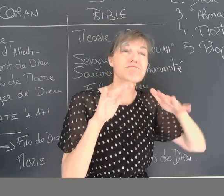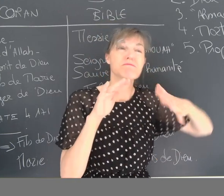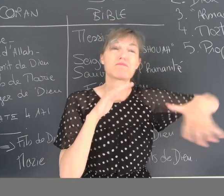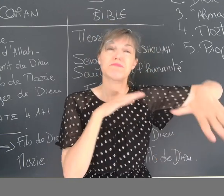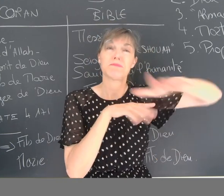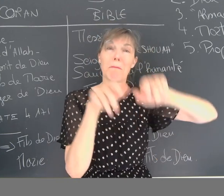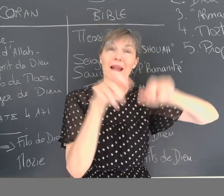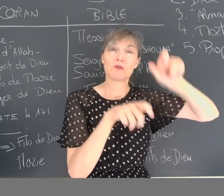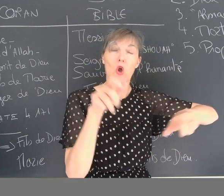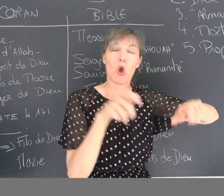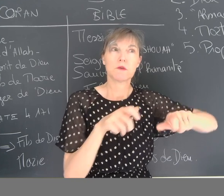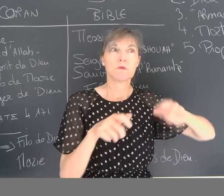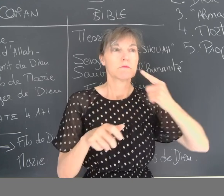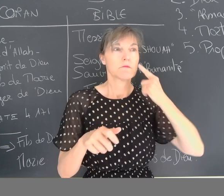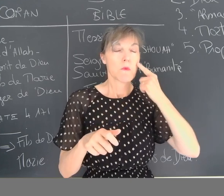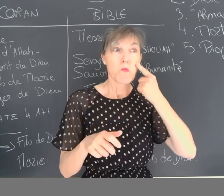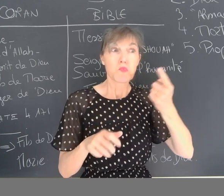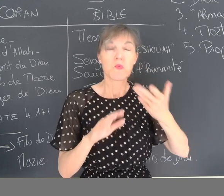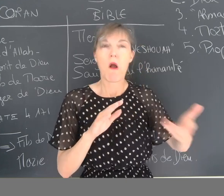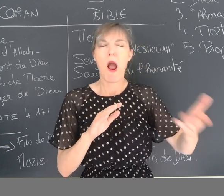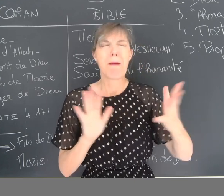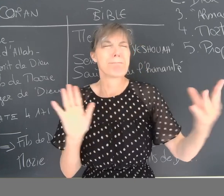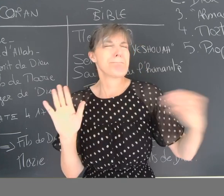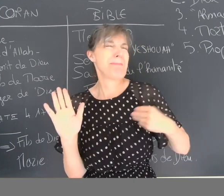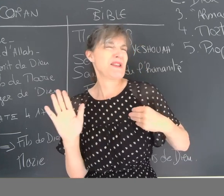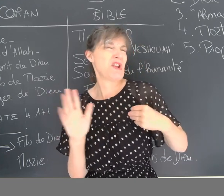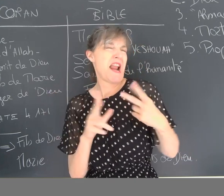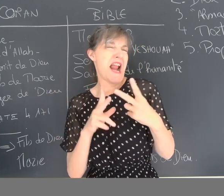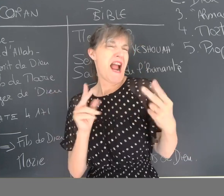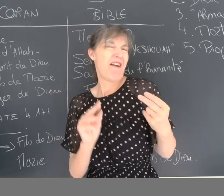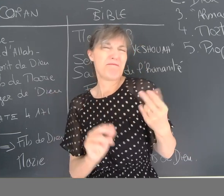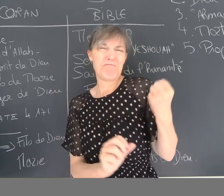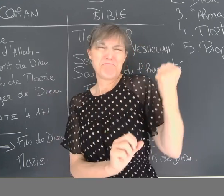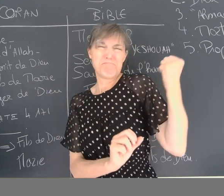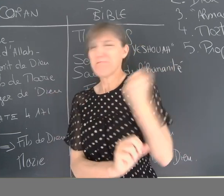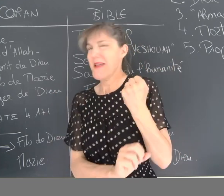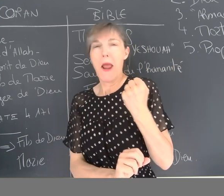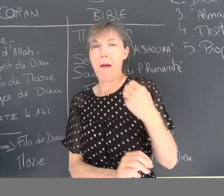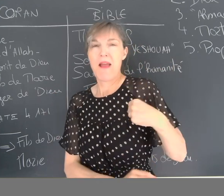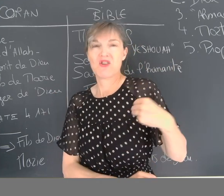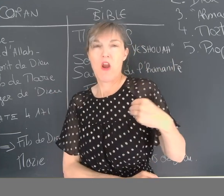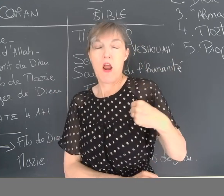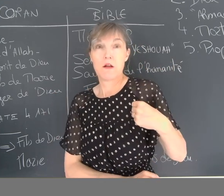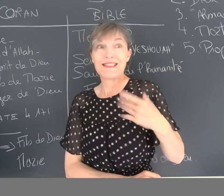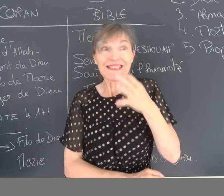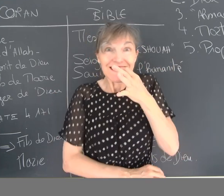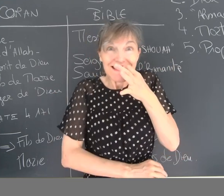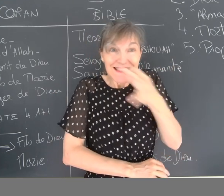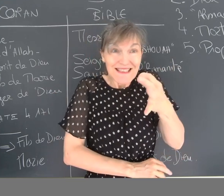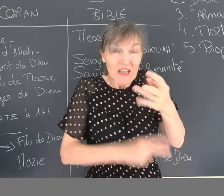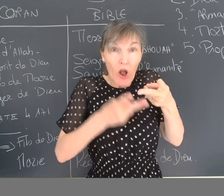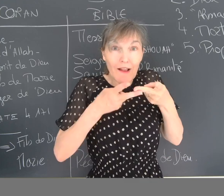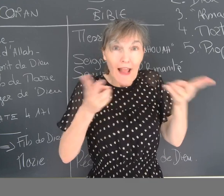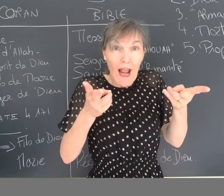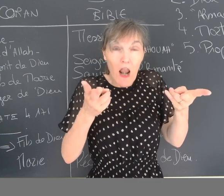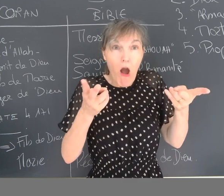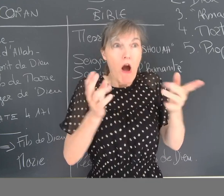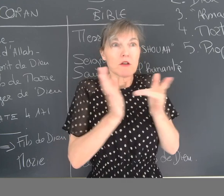Et ce texte-là donne comme comme valeur aux personnes que c'est un